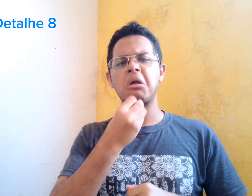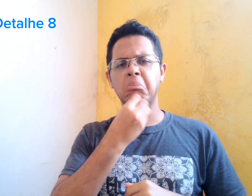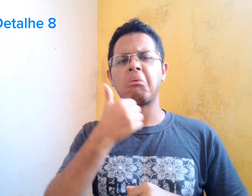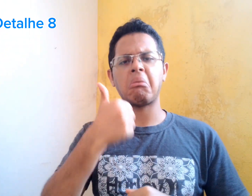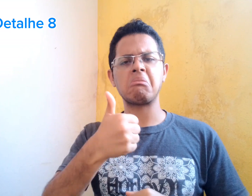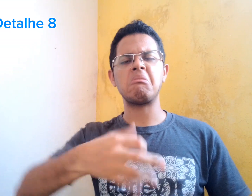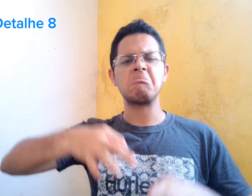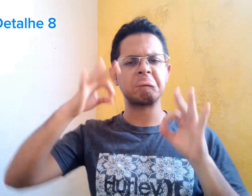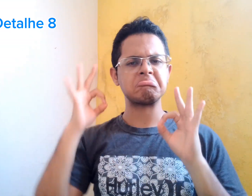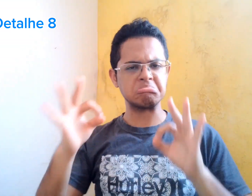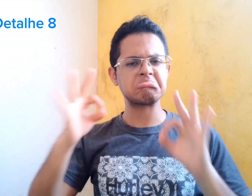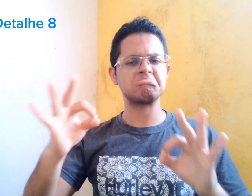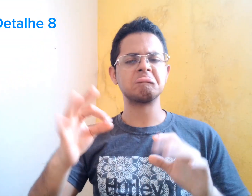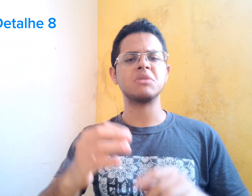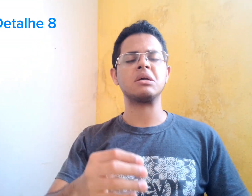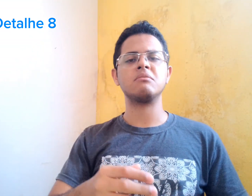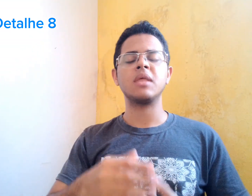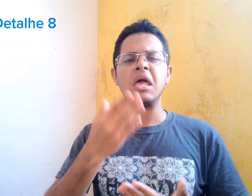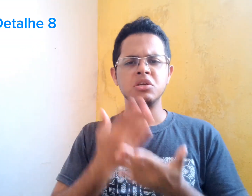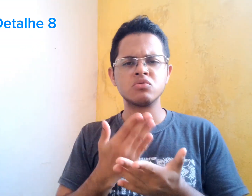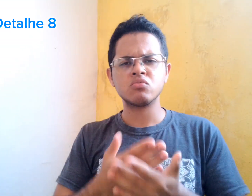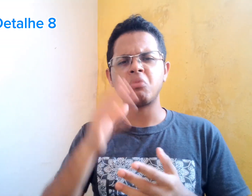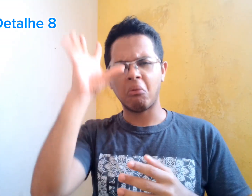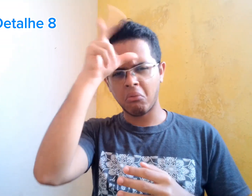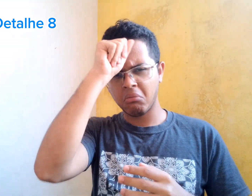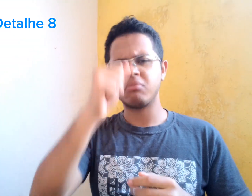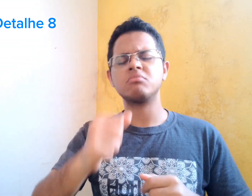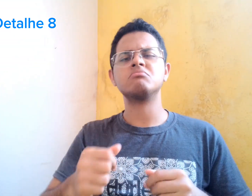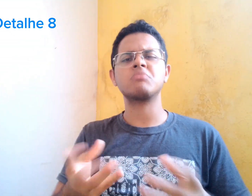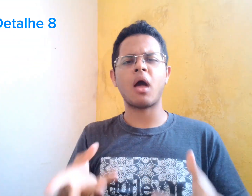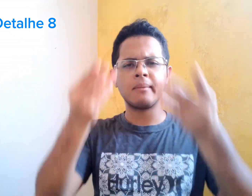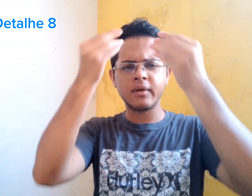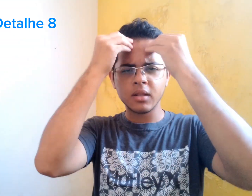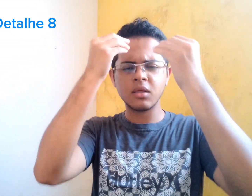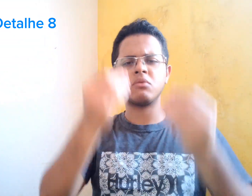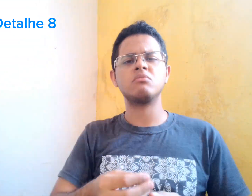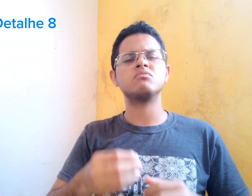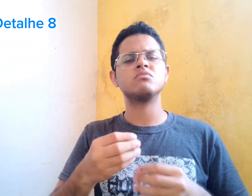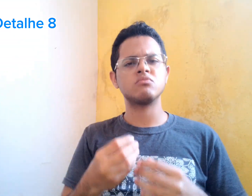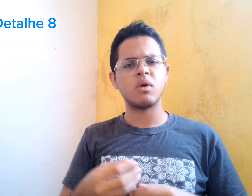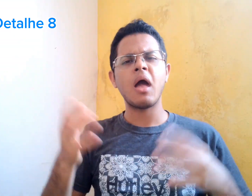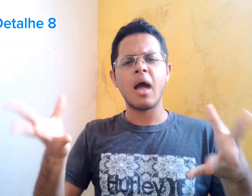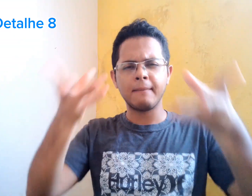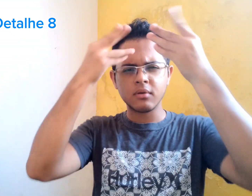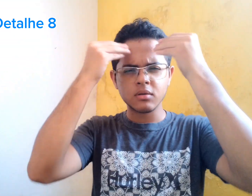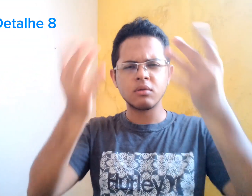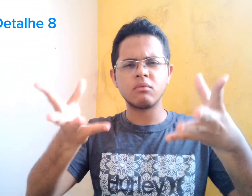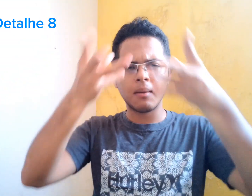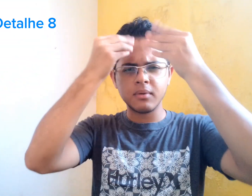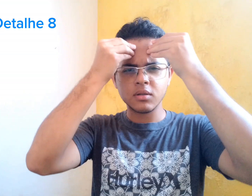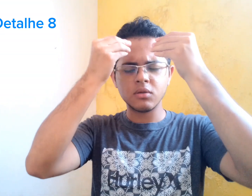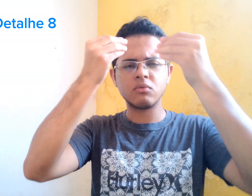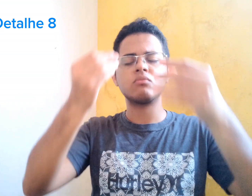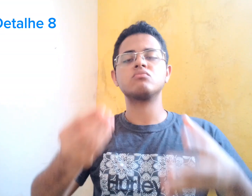passando. Porque ela conseguiu superar seus limites. Ela memorizou o que estudou. Aprendeu...